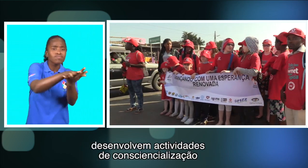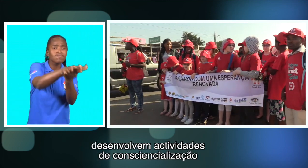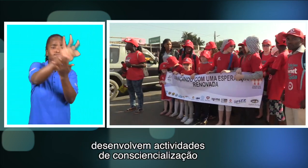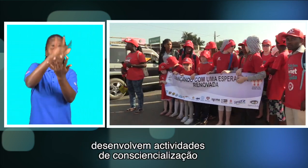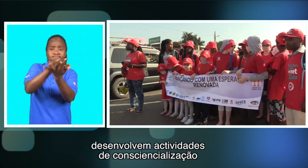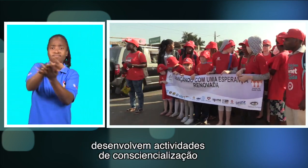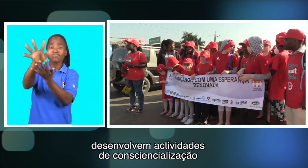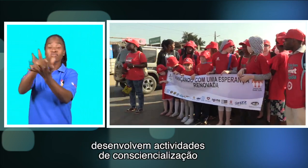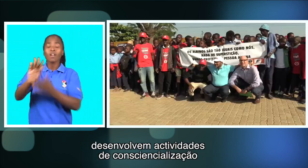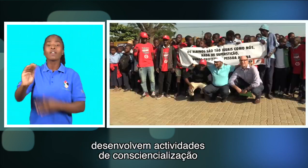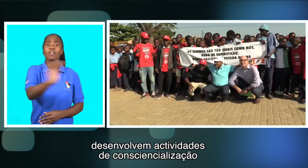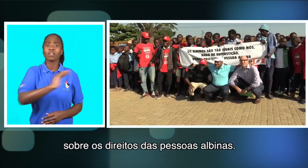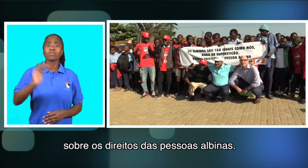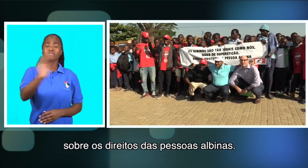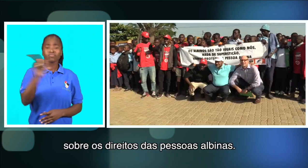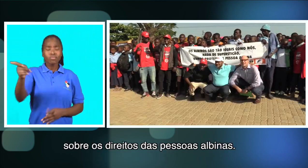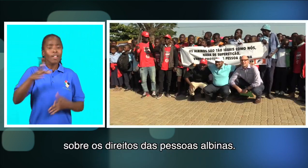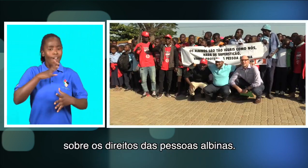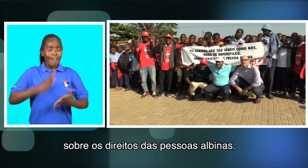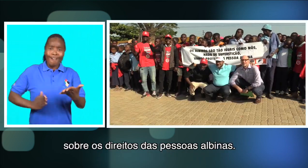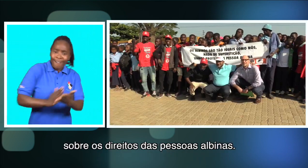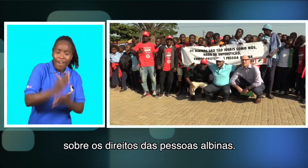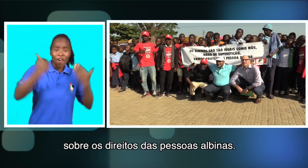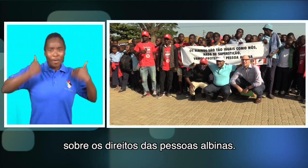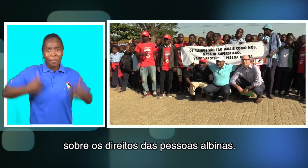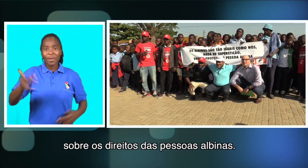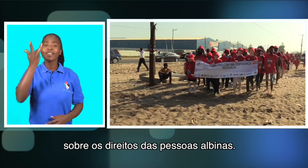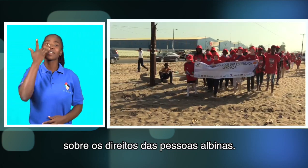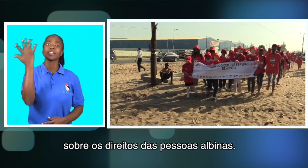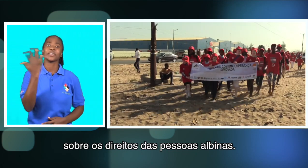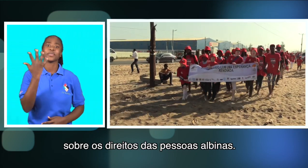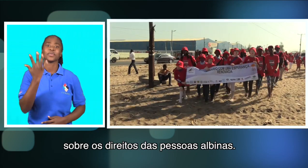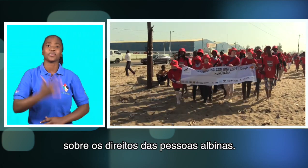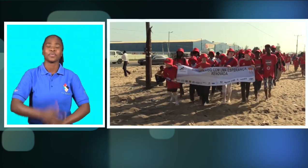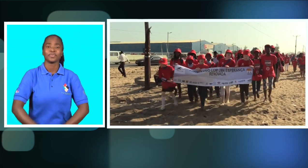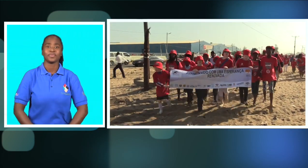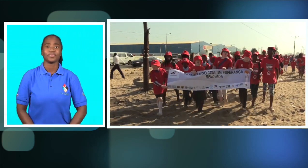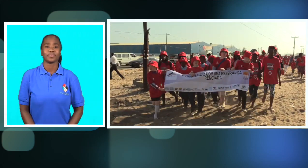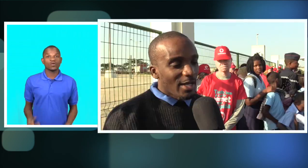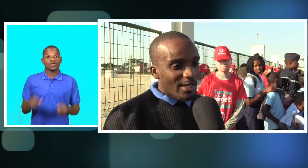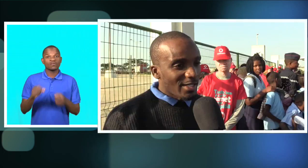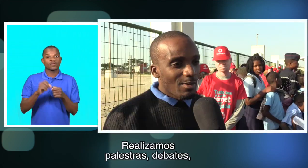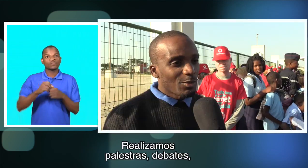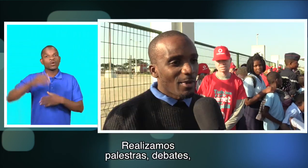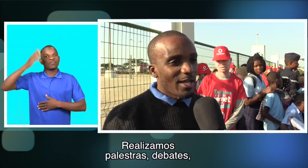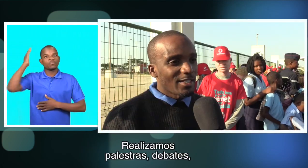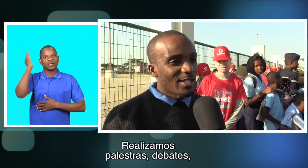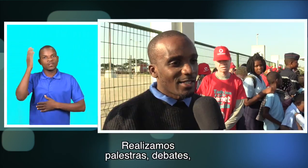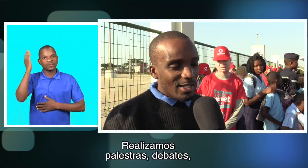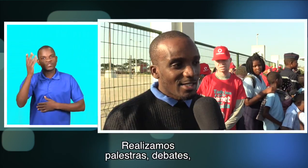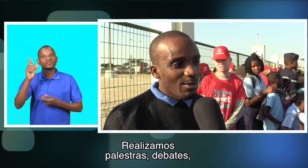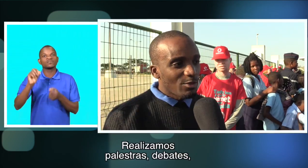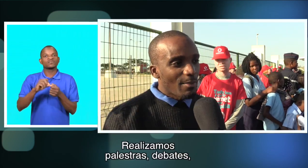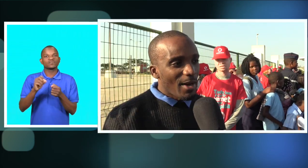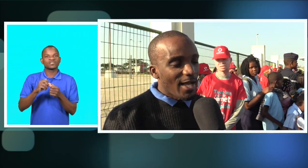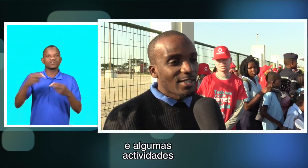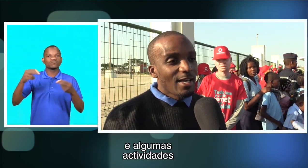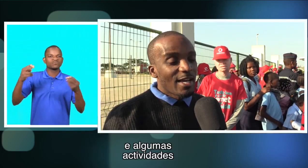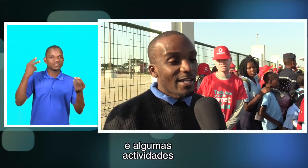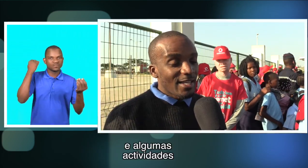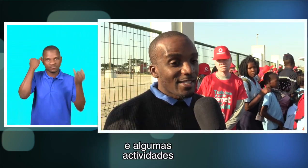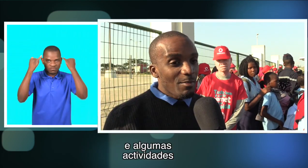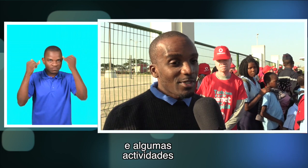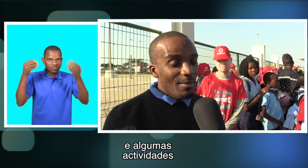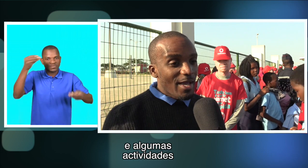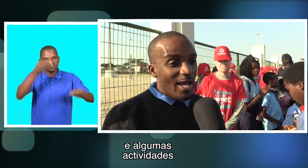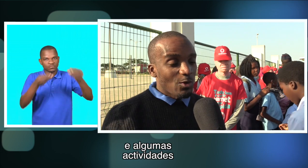civil desenvolvem atividades de consciencialização sobre os direitos das pessoas albinas. Realizamos palestras, realizamos debates,